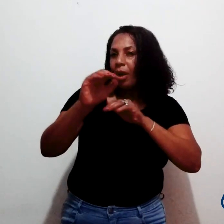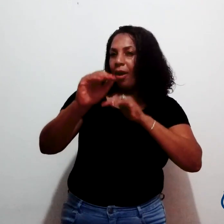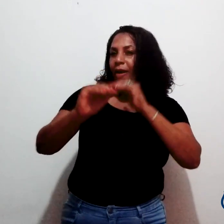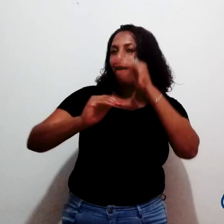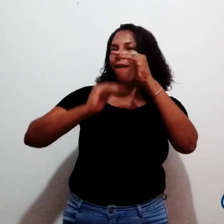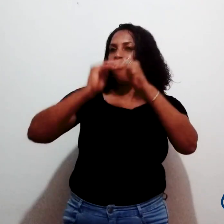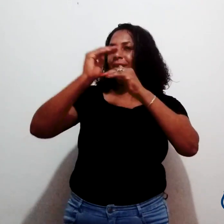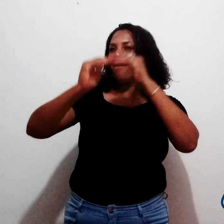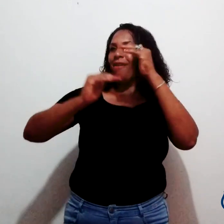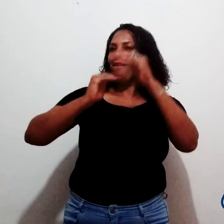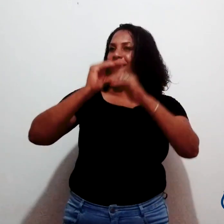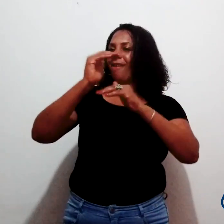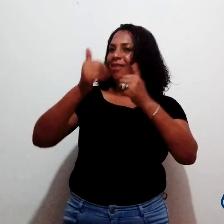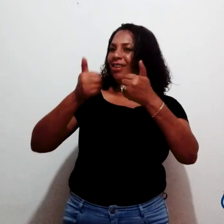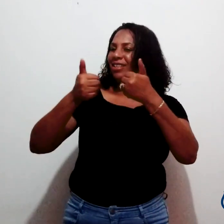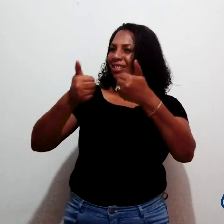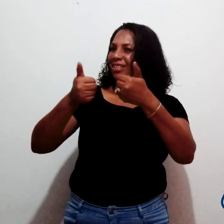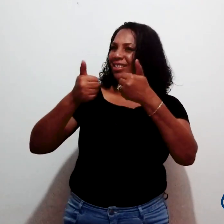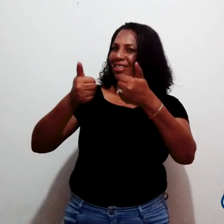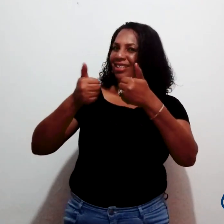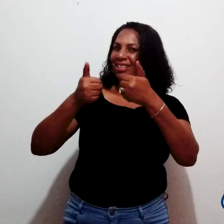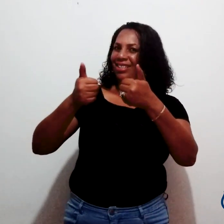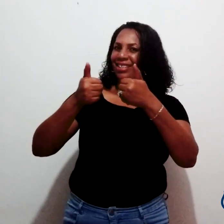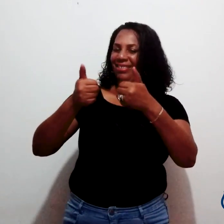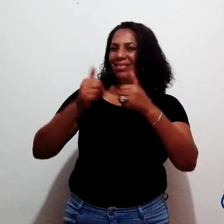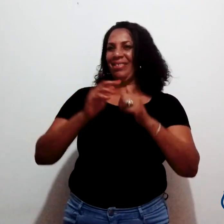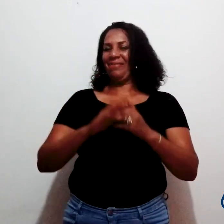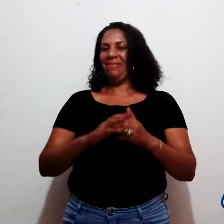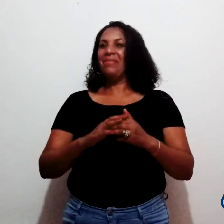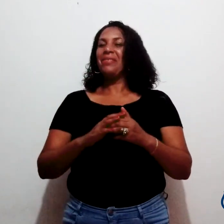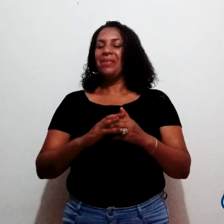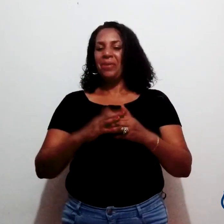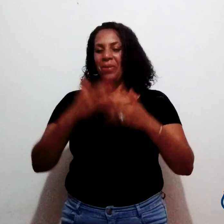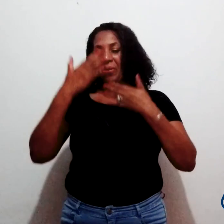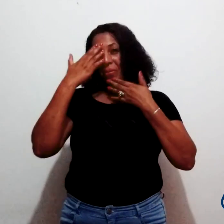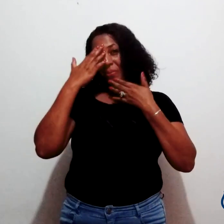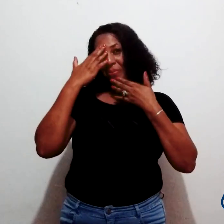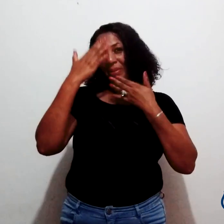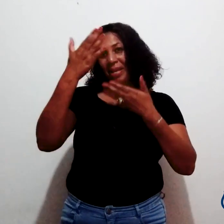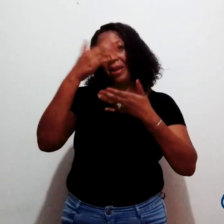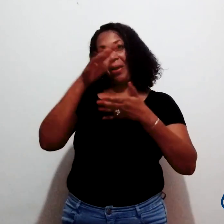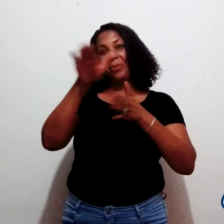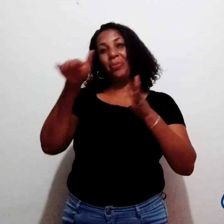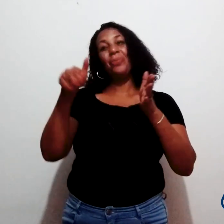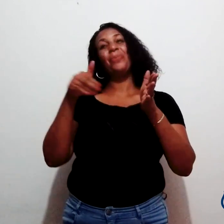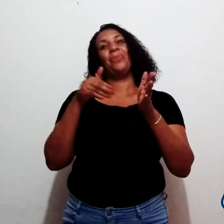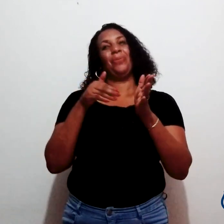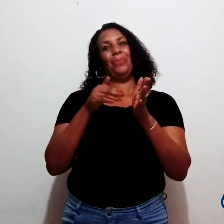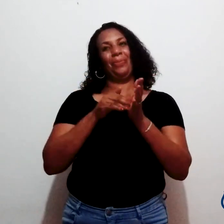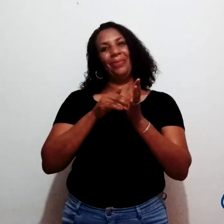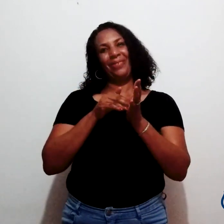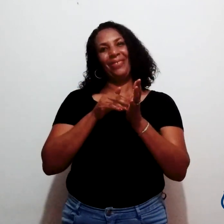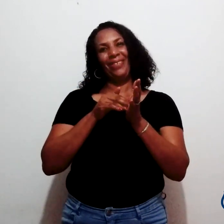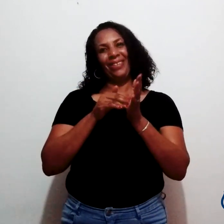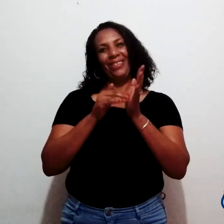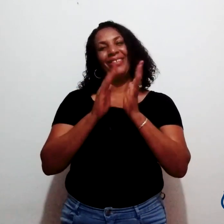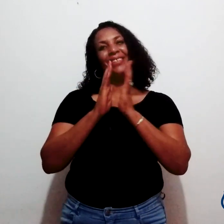E eu também tenho esse desejo. E também ensinar, meu desejo também ensinar Libras. Obrigada, que Deus